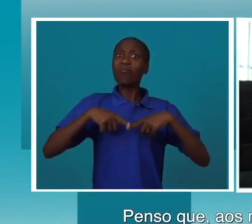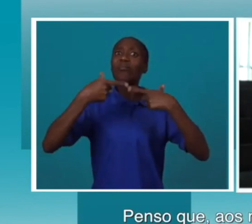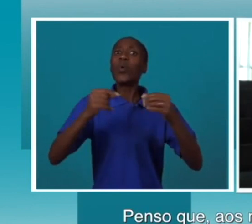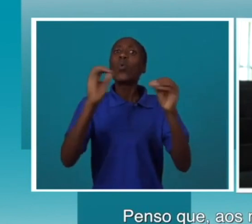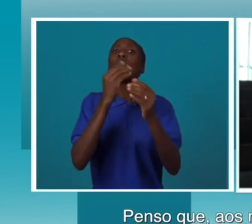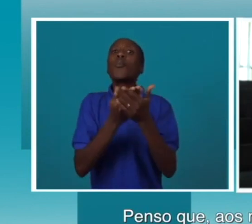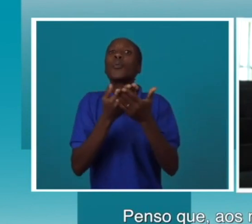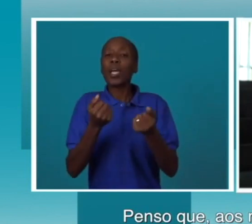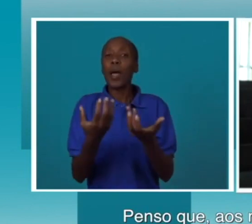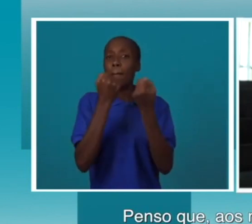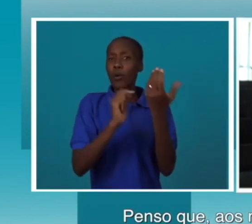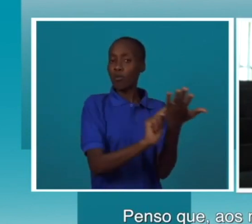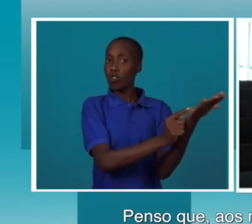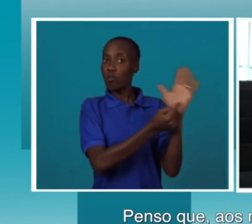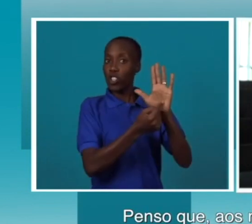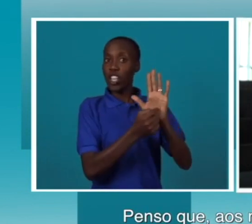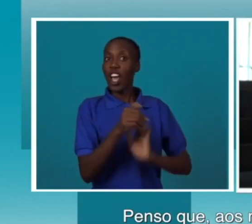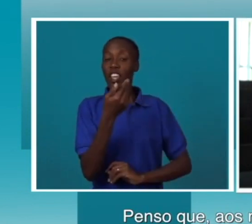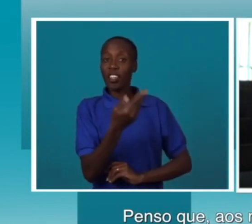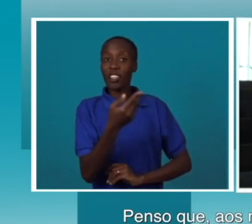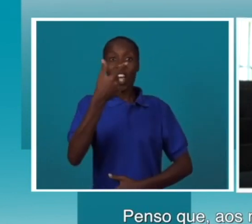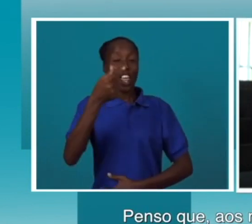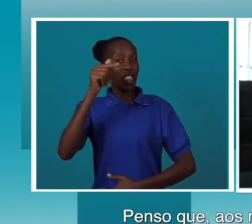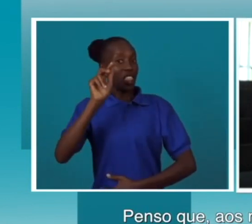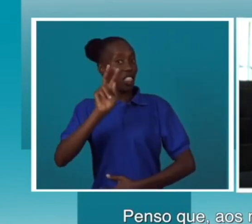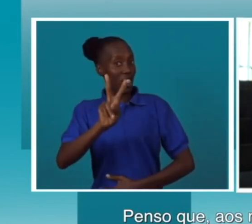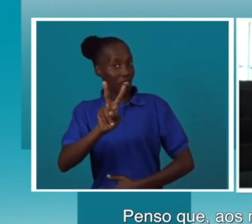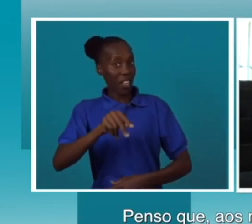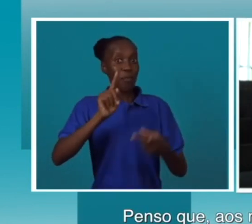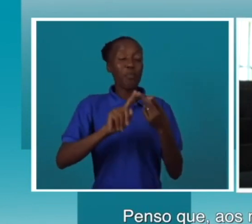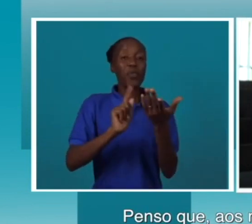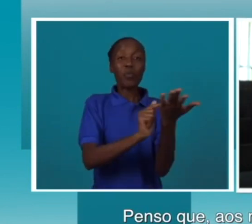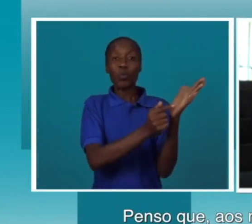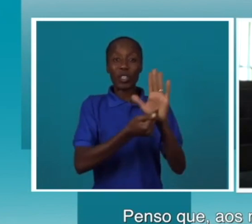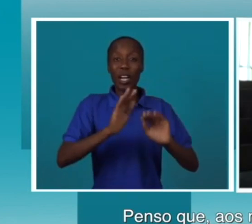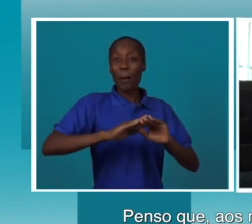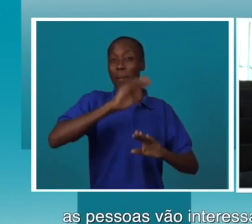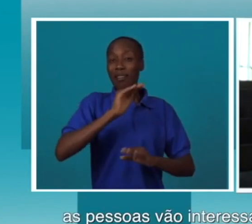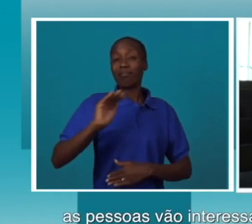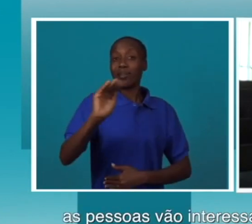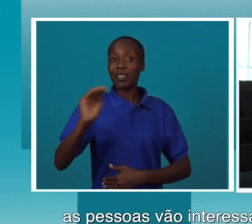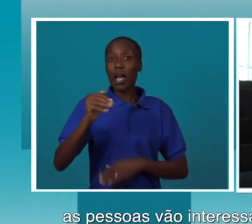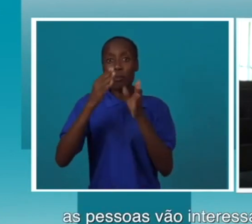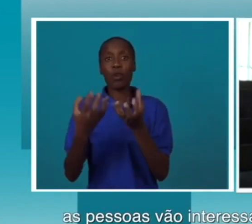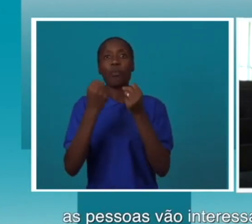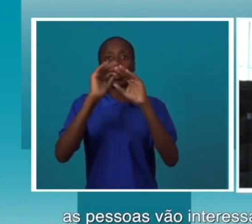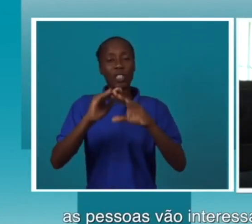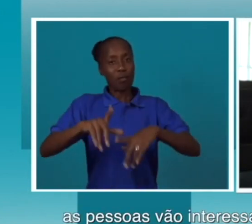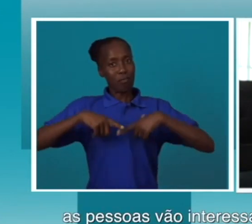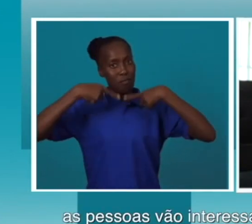ao mostrarmos isto na televisão, ao mostrarmos mais a sociedade, as pessoas vão se interessar muito mais e penso